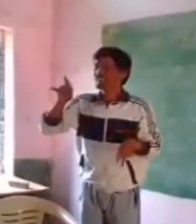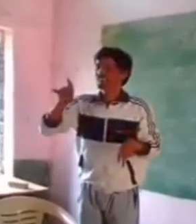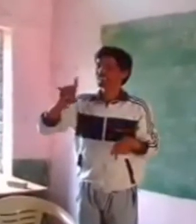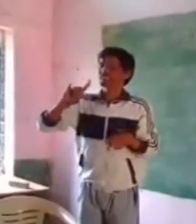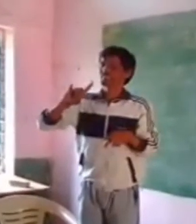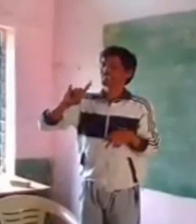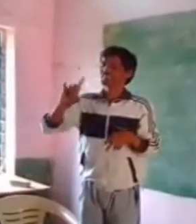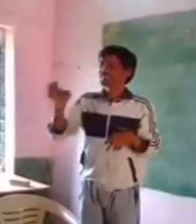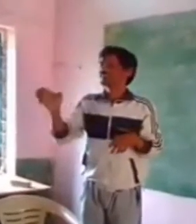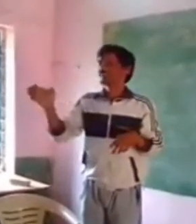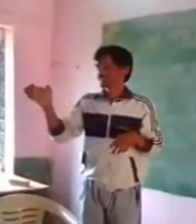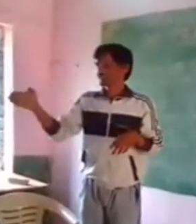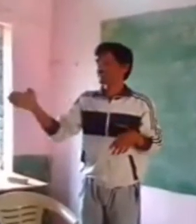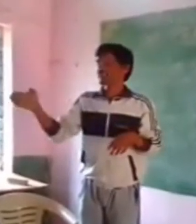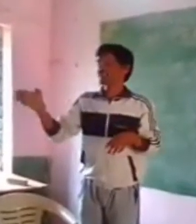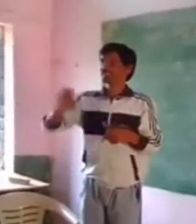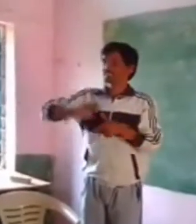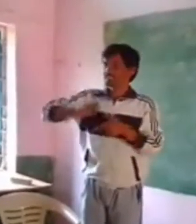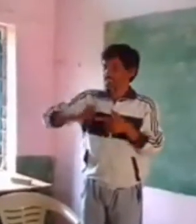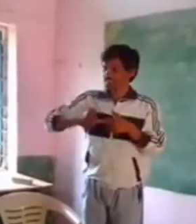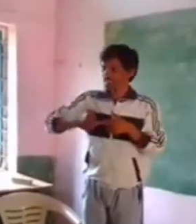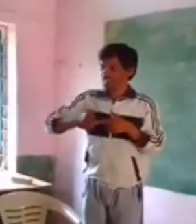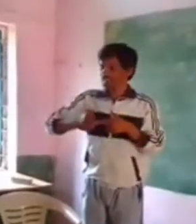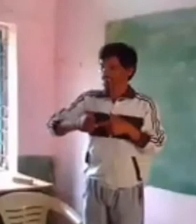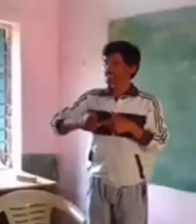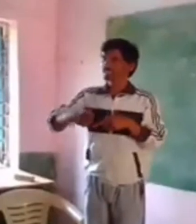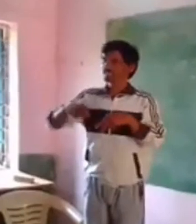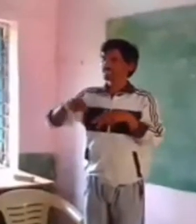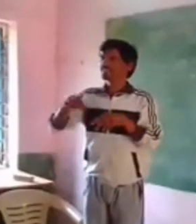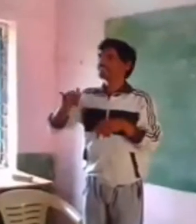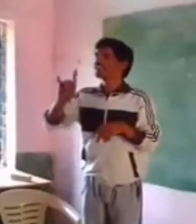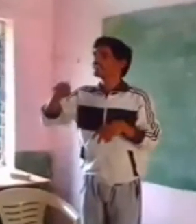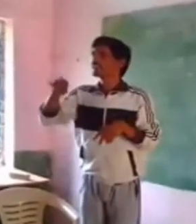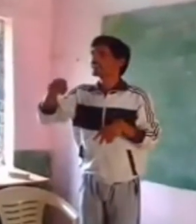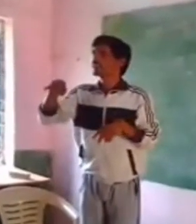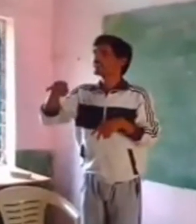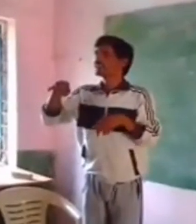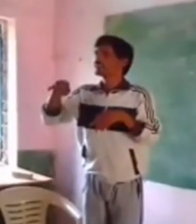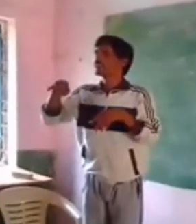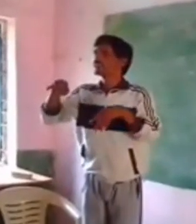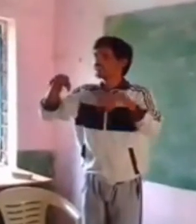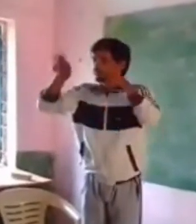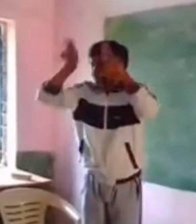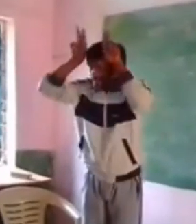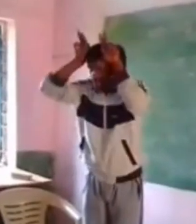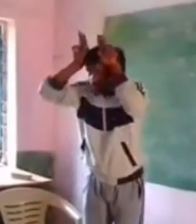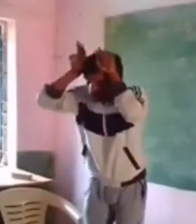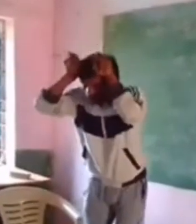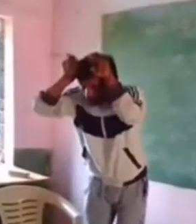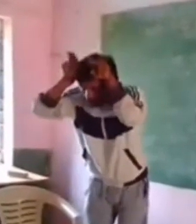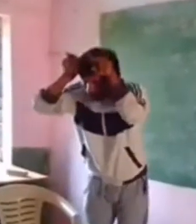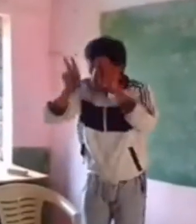का से करगूश खर्गुश